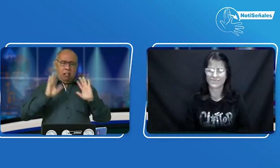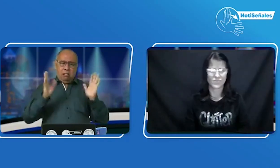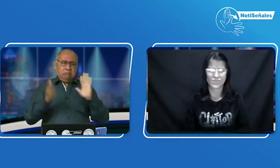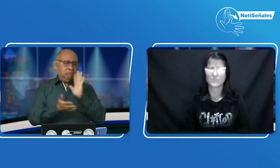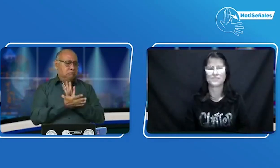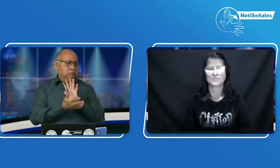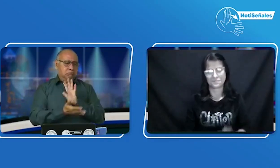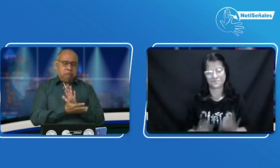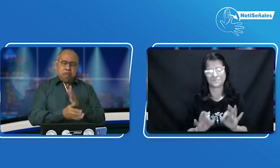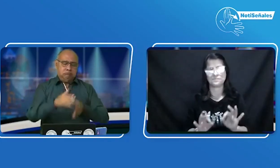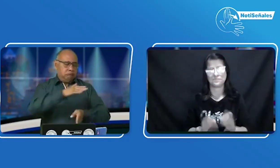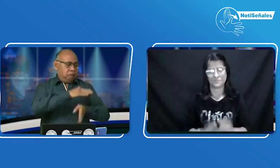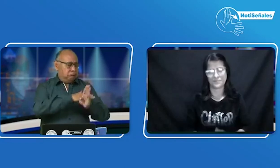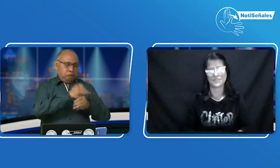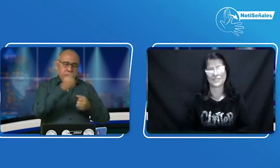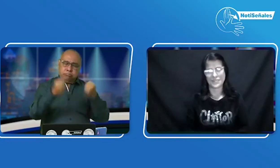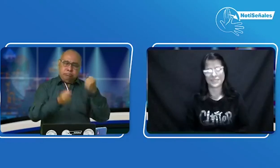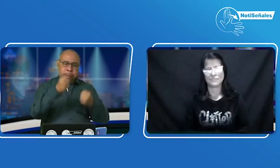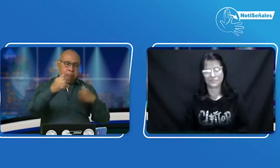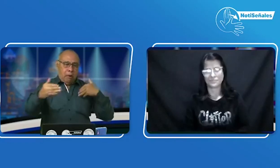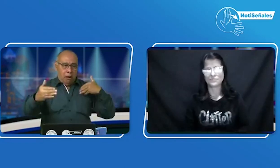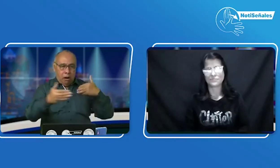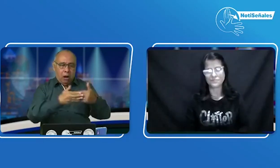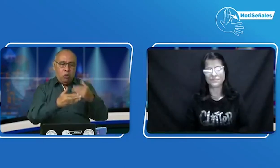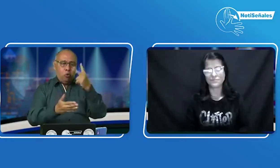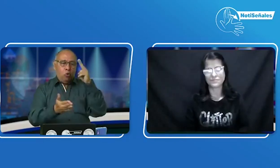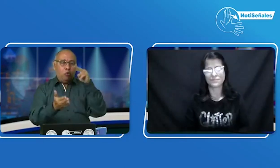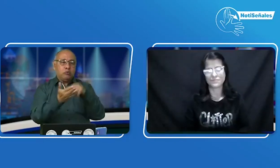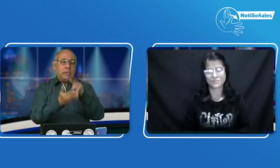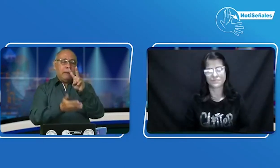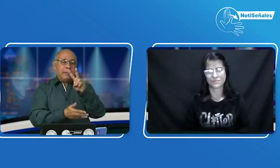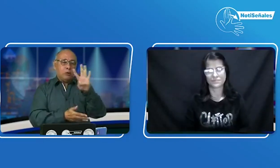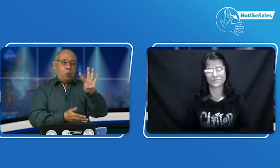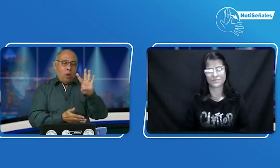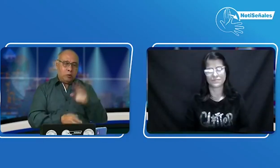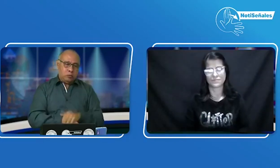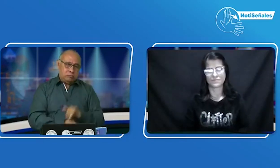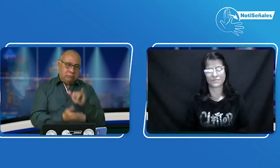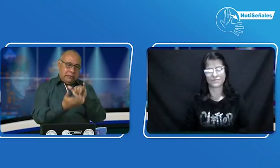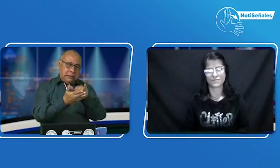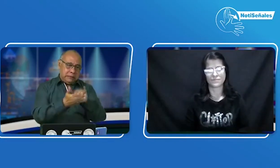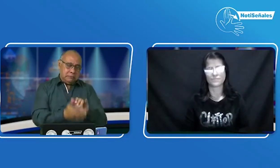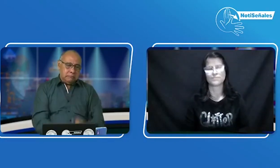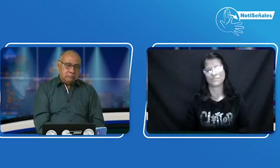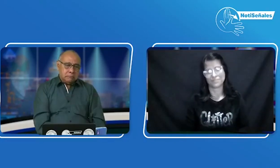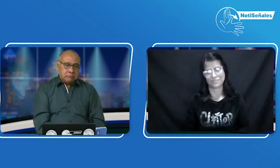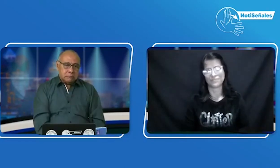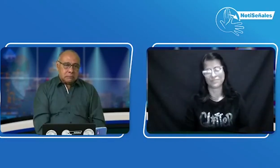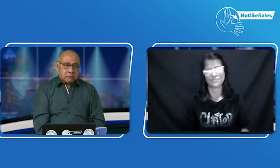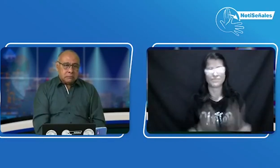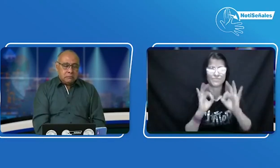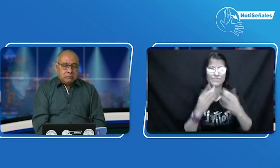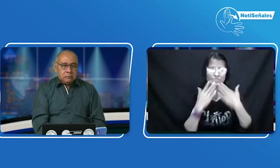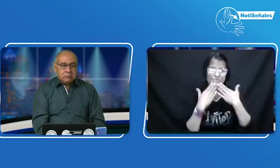el momento, no hay necesidad de renovarla, de ir a los diferentes centros donde se hacen estos trámites.